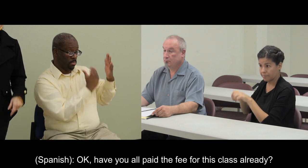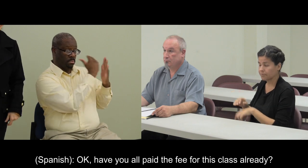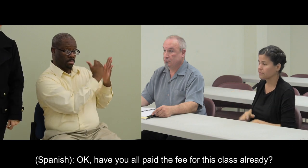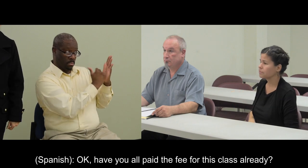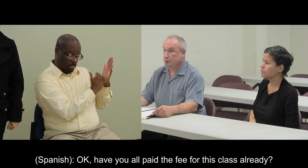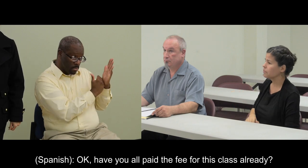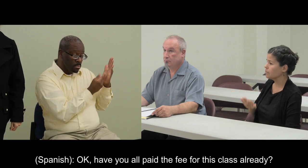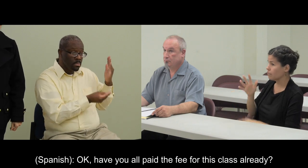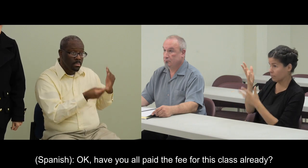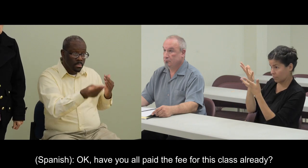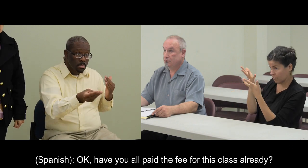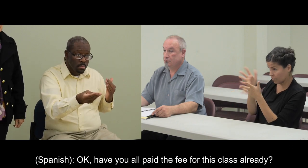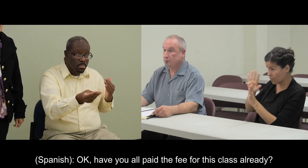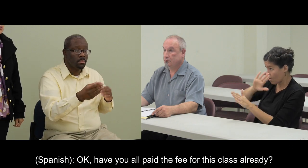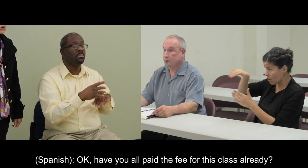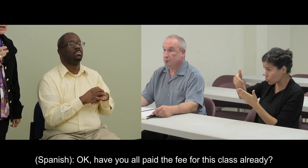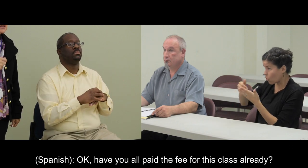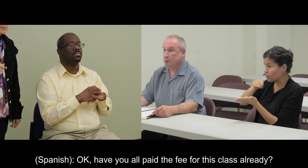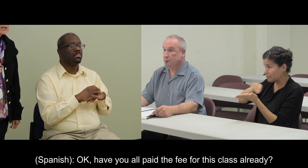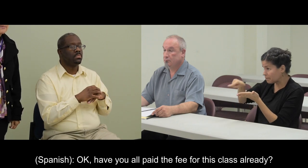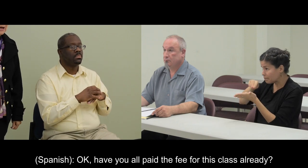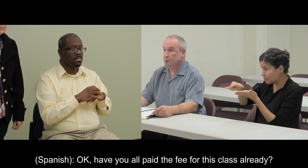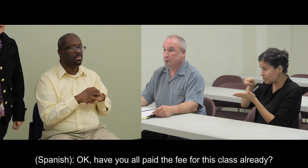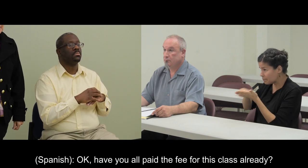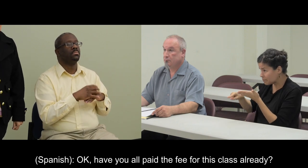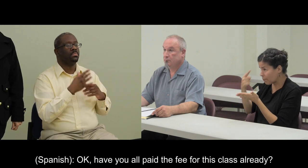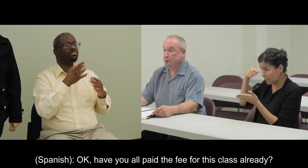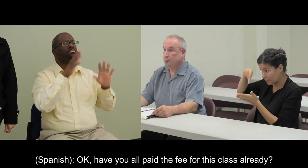todos ustedes la cuota que deben de pagar para esta clase?